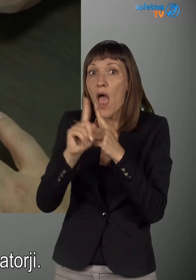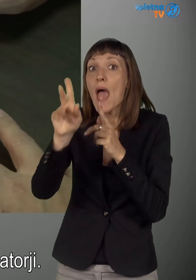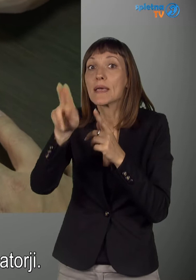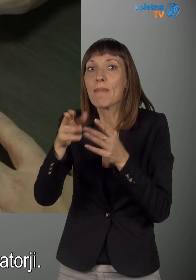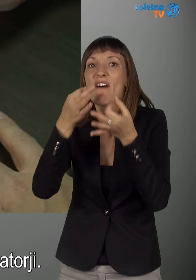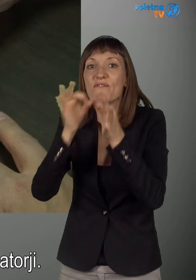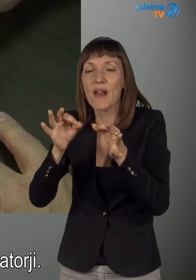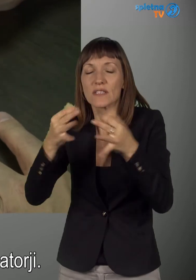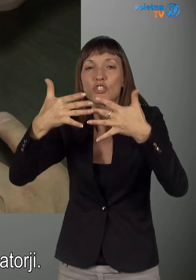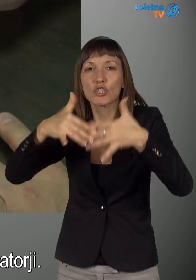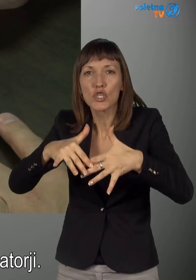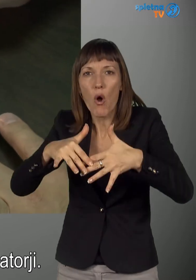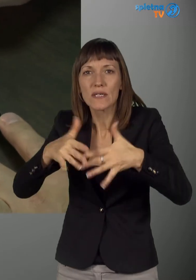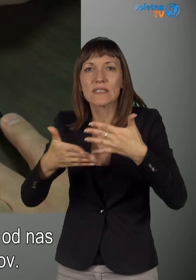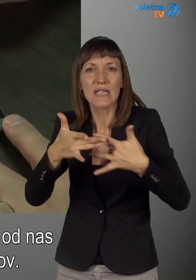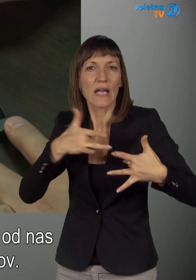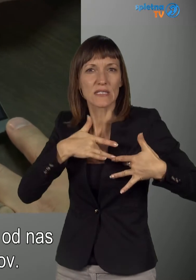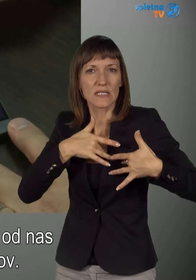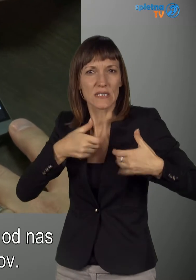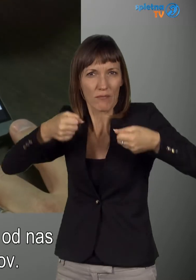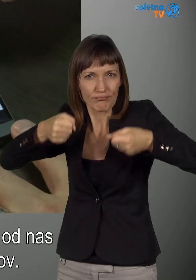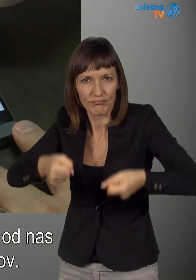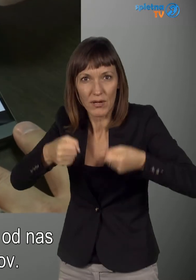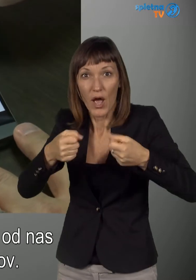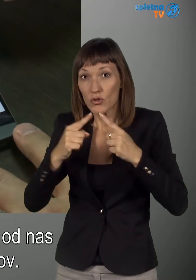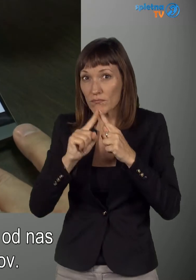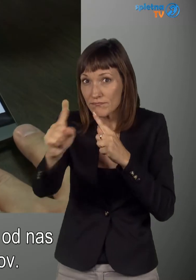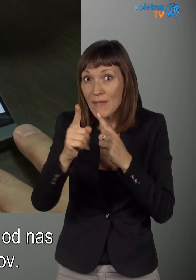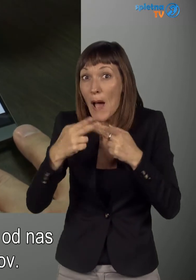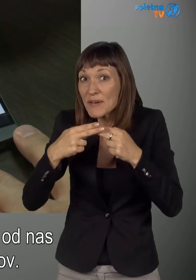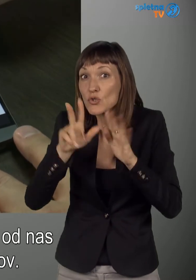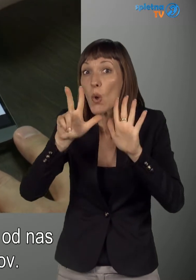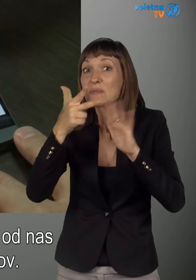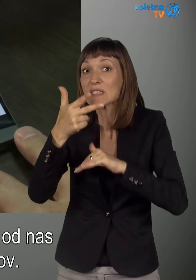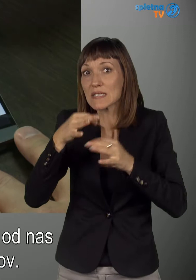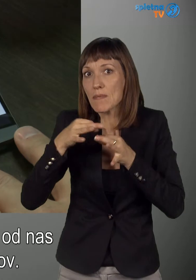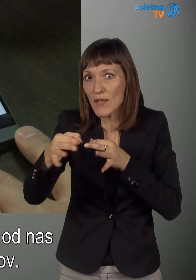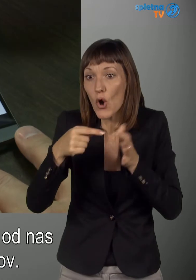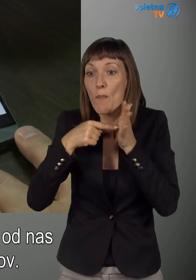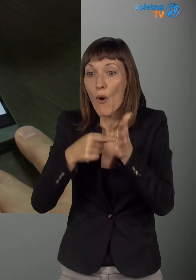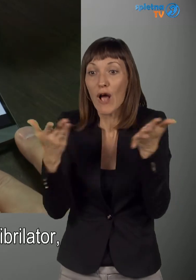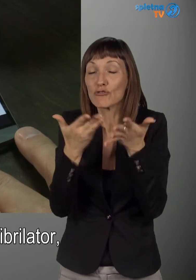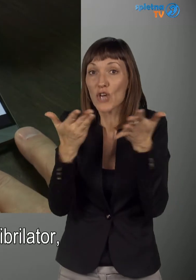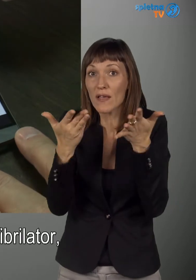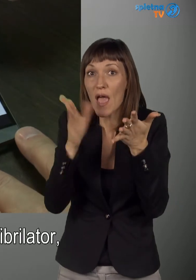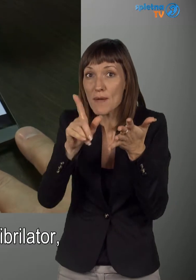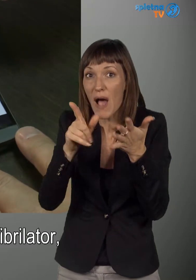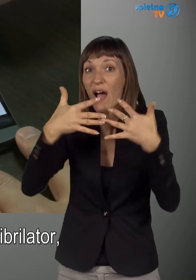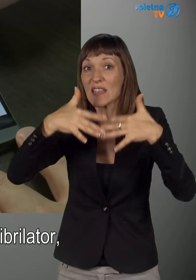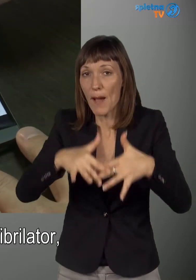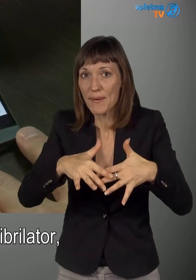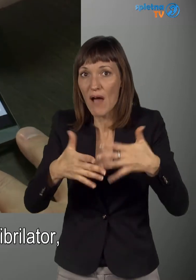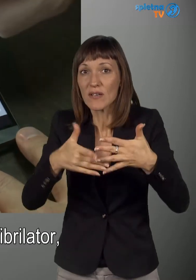so defibrilatori? Najbližji defibrilator je od nas 38 metrov. Tudi pokaže, kje je